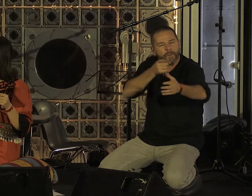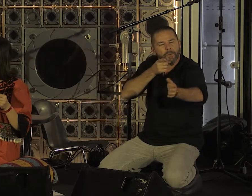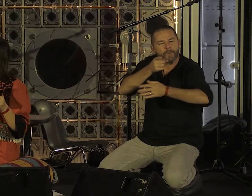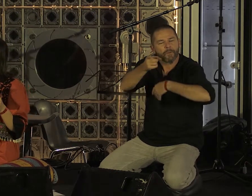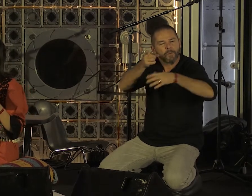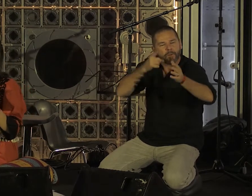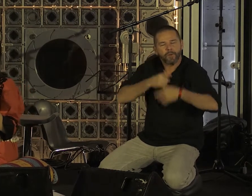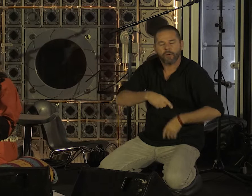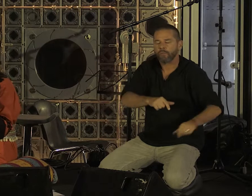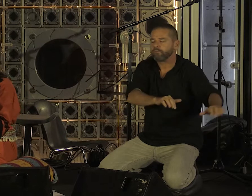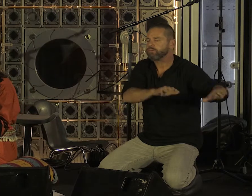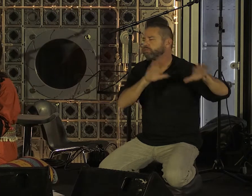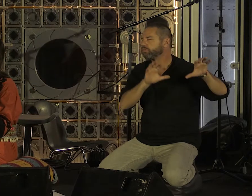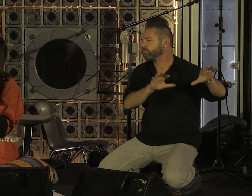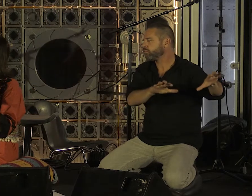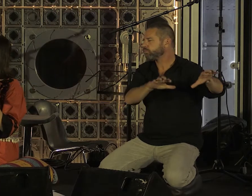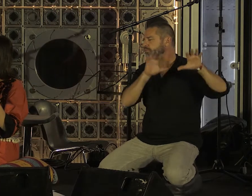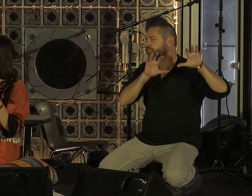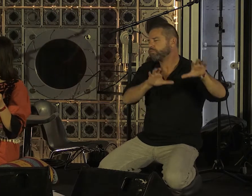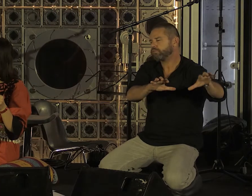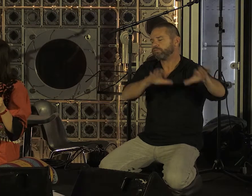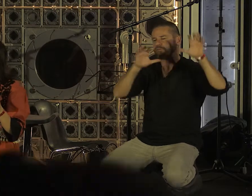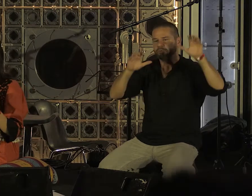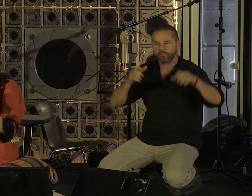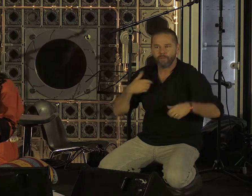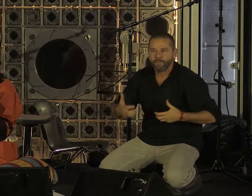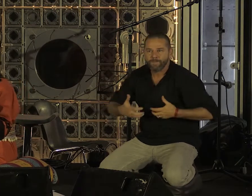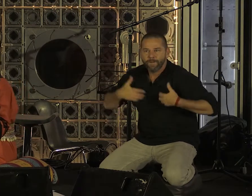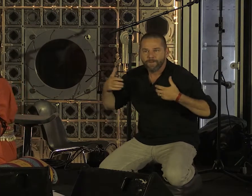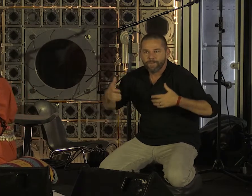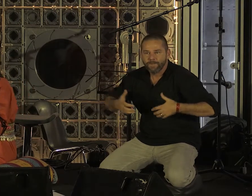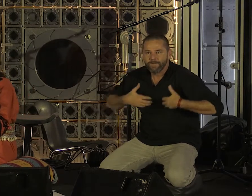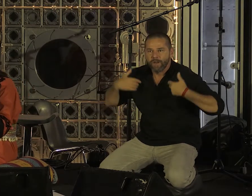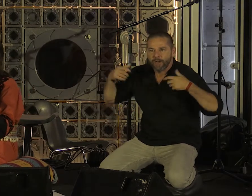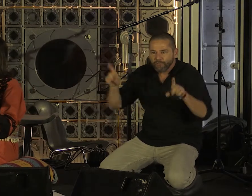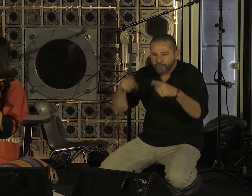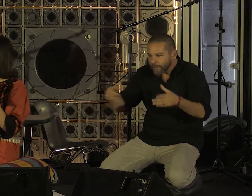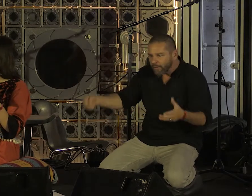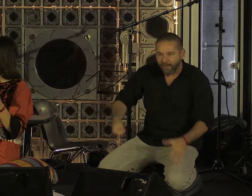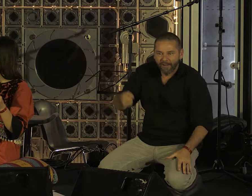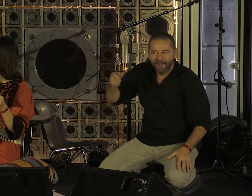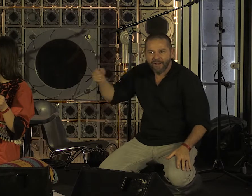tournez l'ordre de barbarie, toi, versez les mots comme du vin,